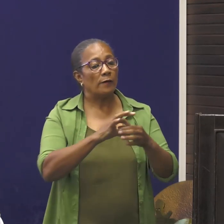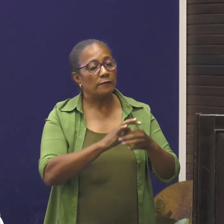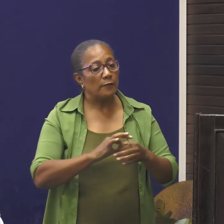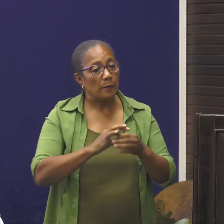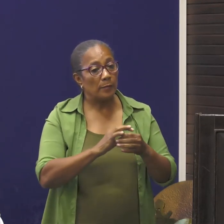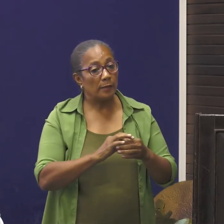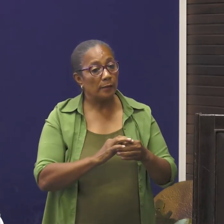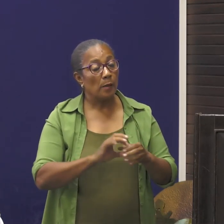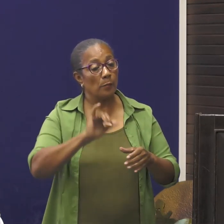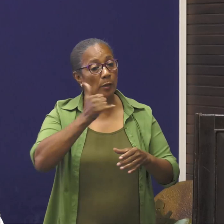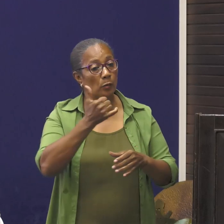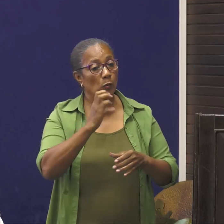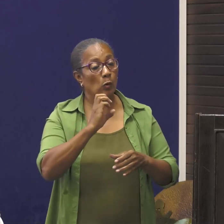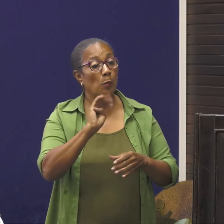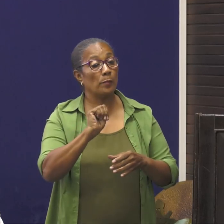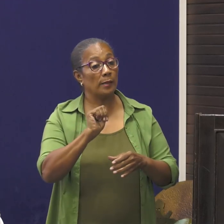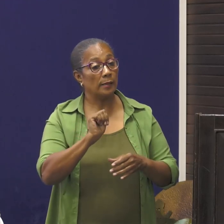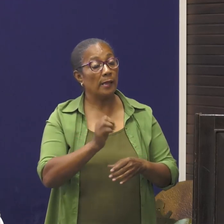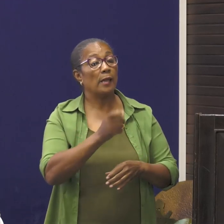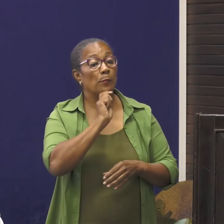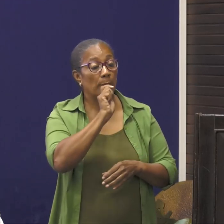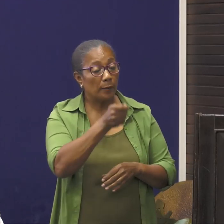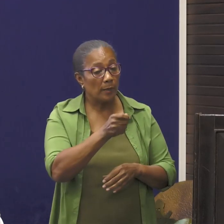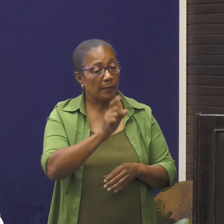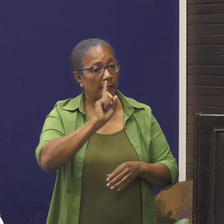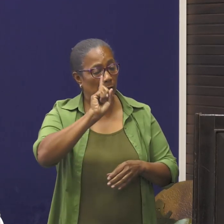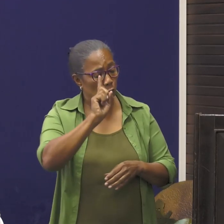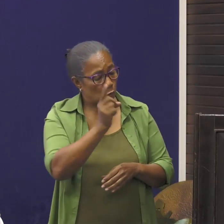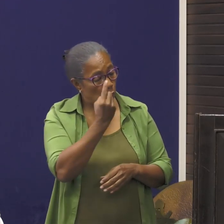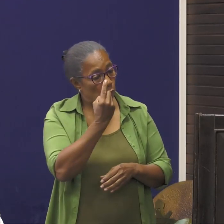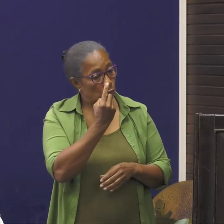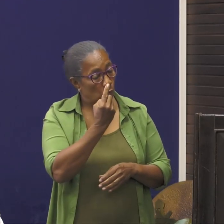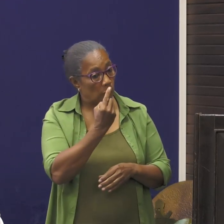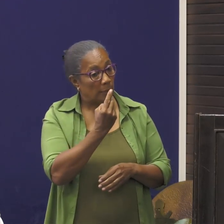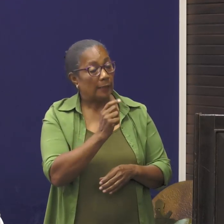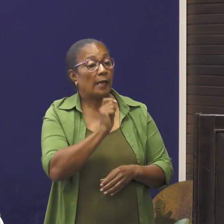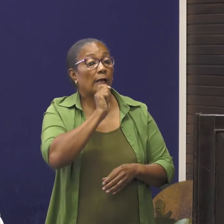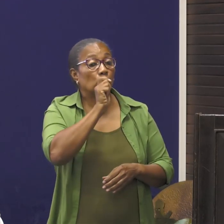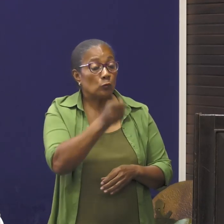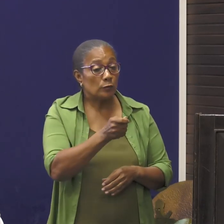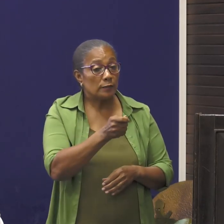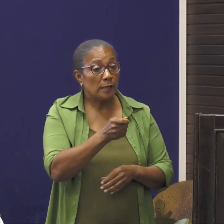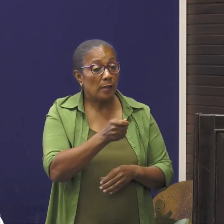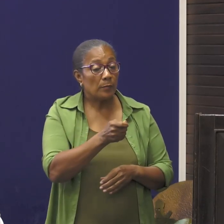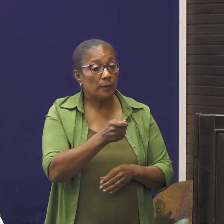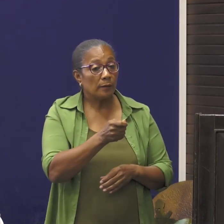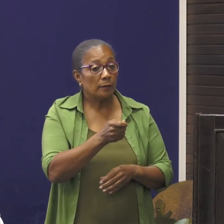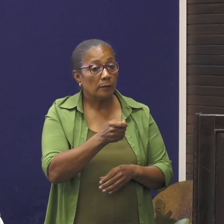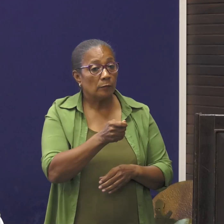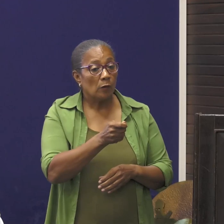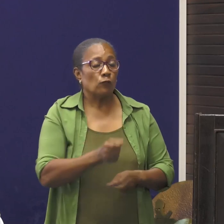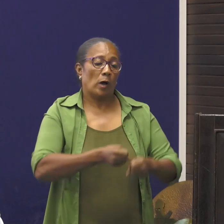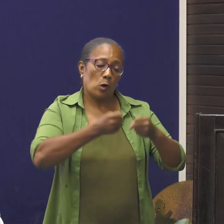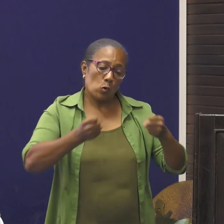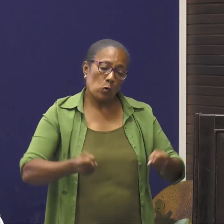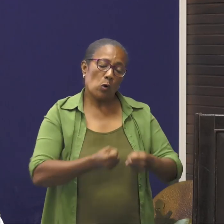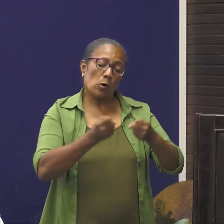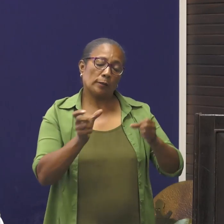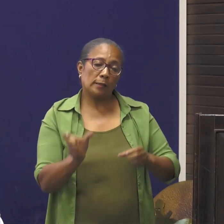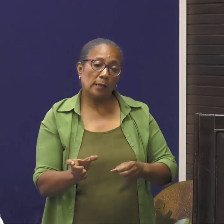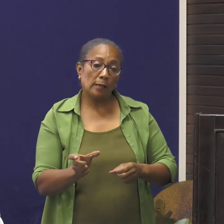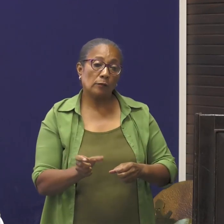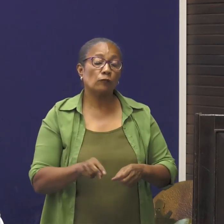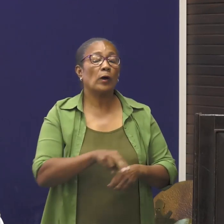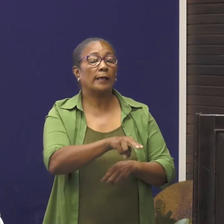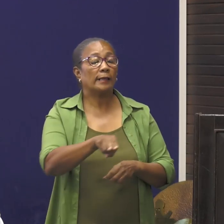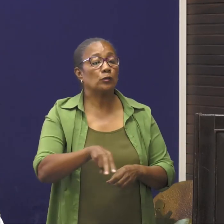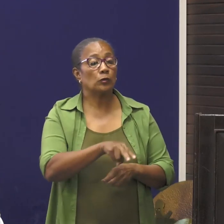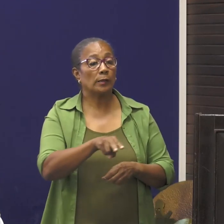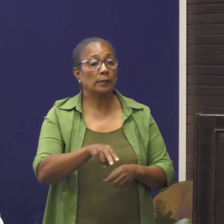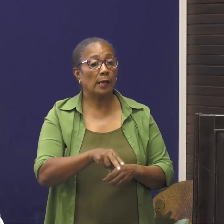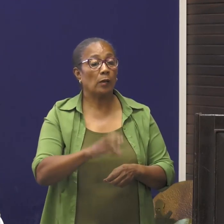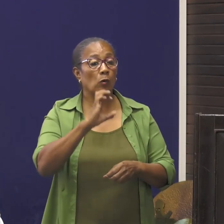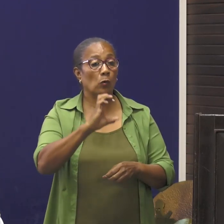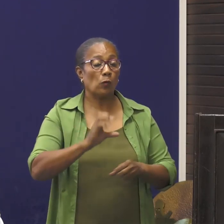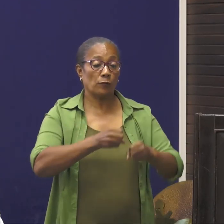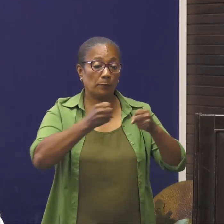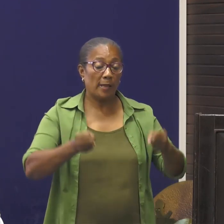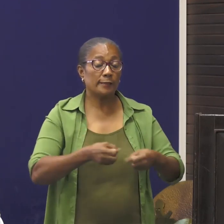aalaleen